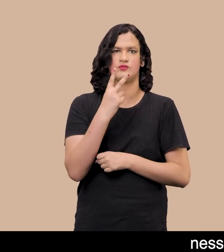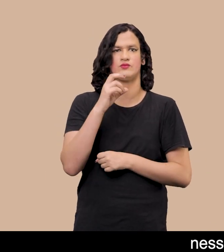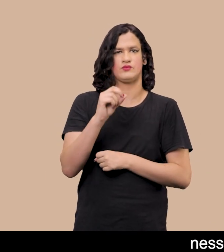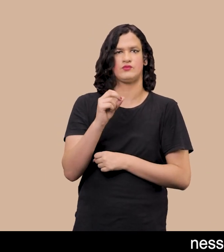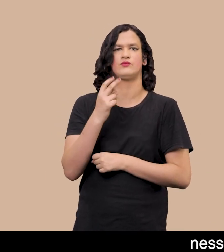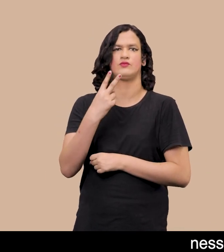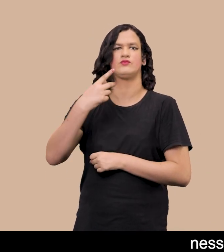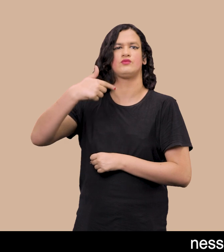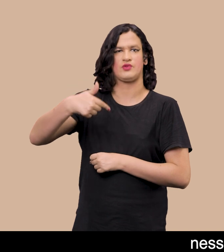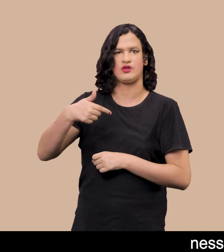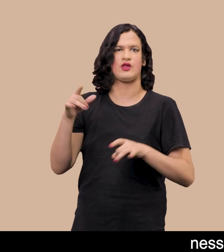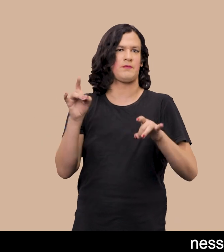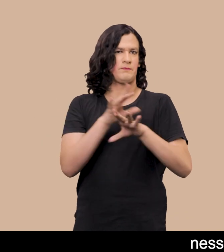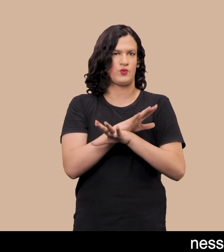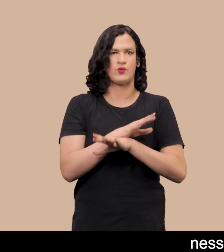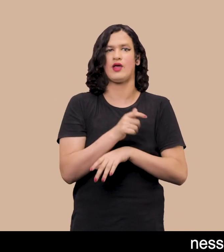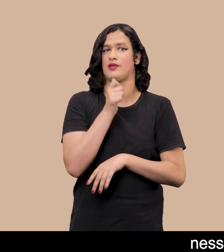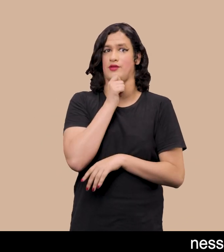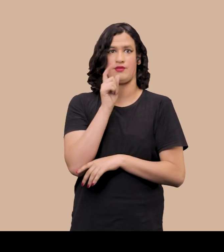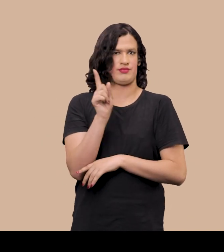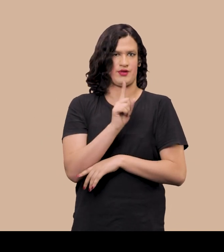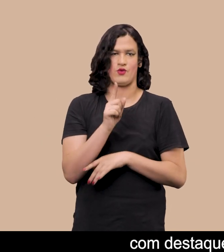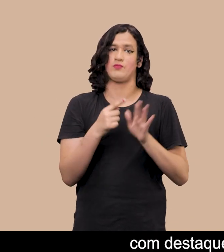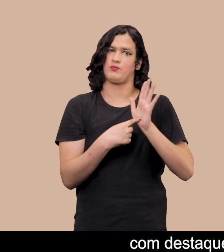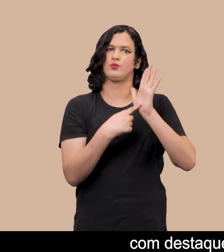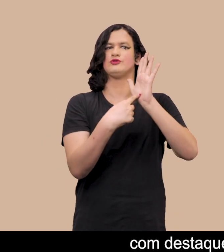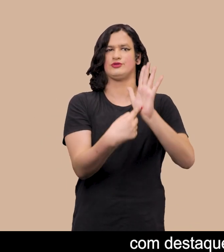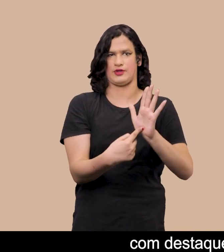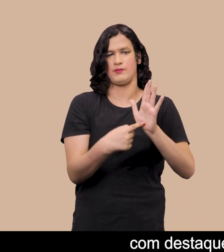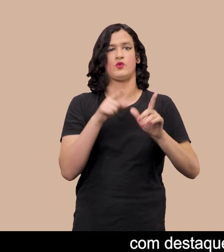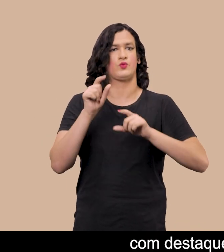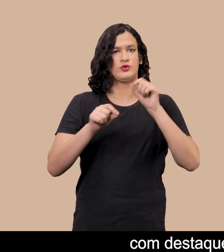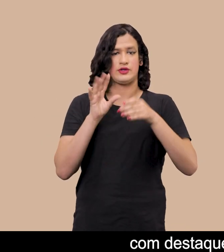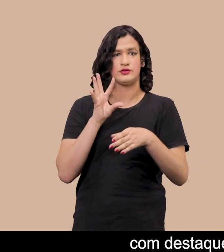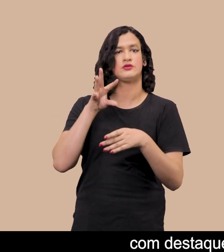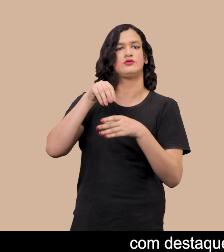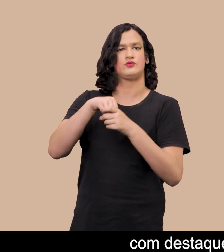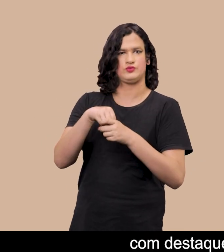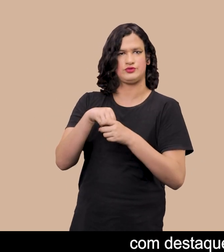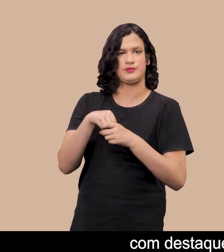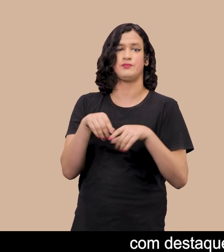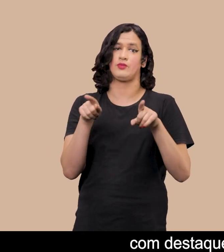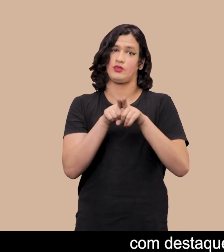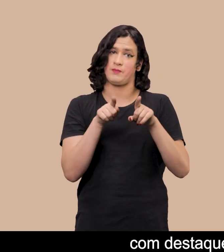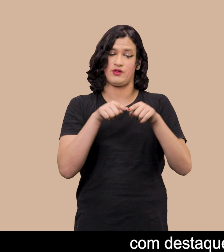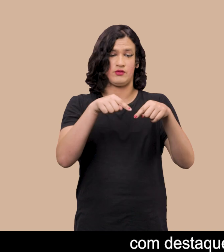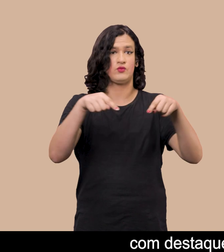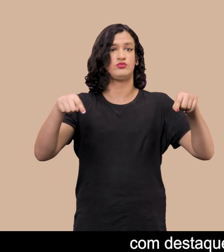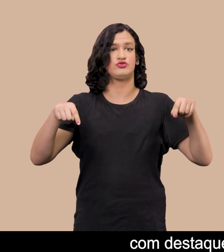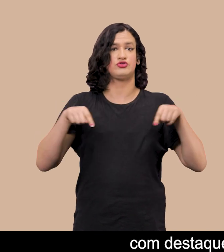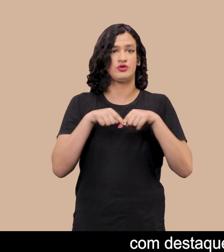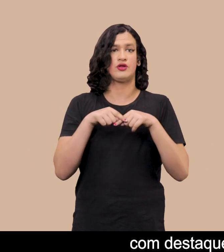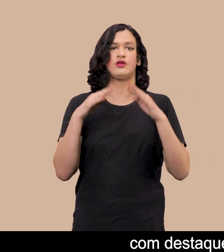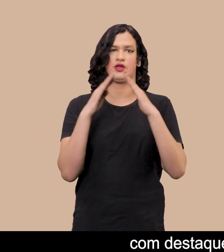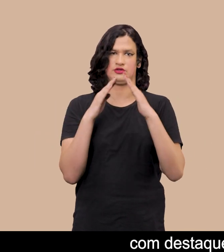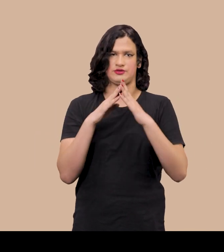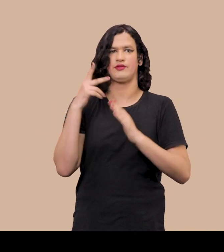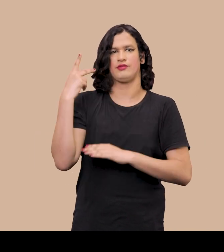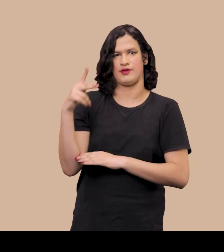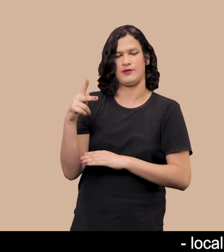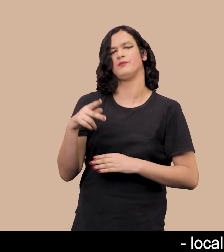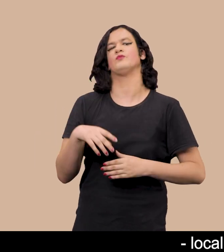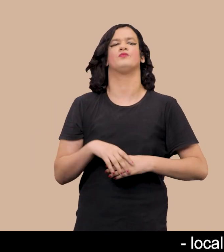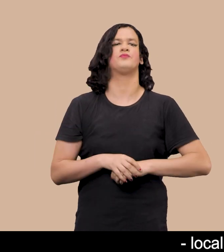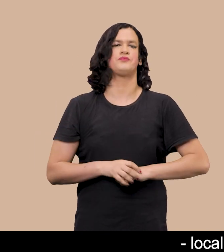Nessa série estão reunidas cenas de interior Com destaque para composições realizadas na sala de estar da própria artista